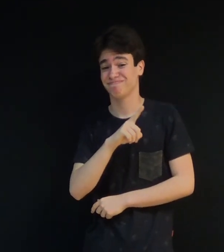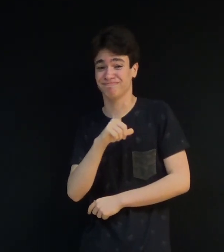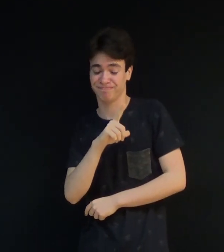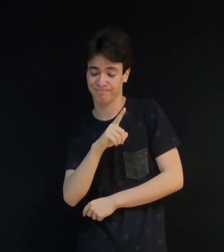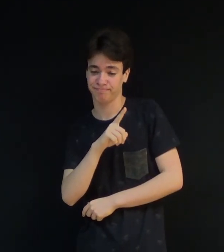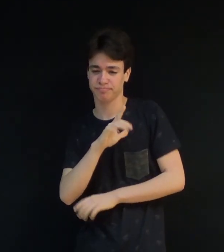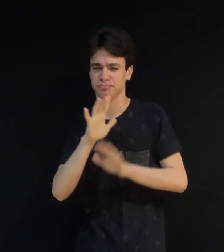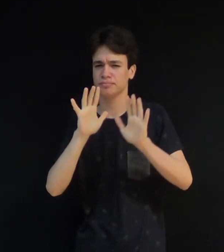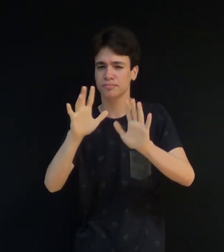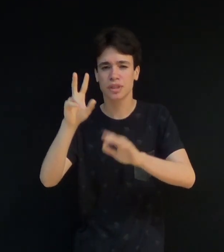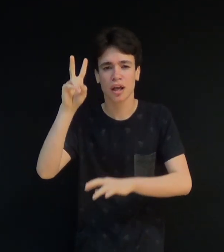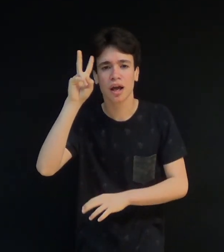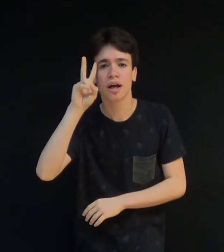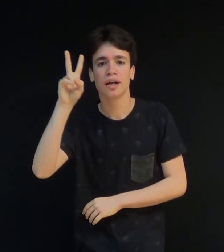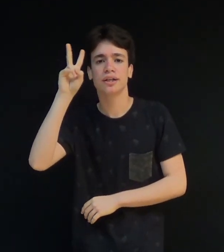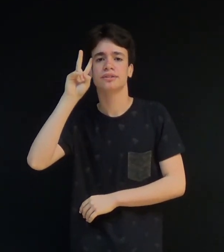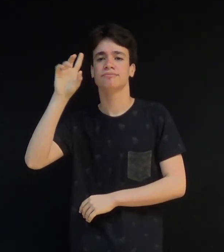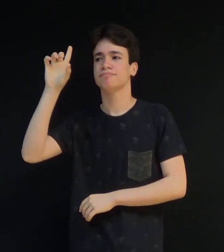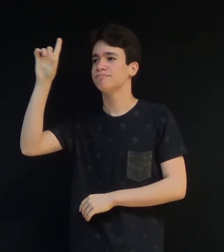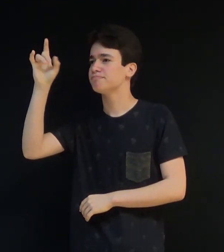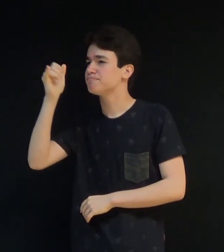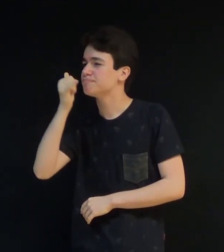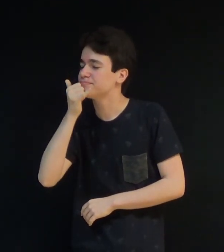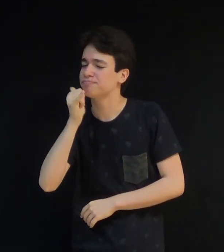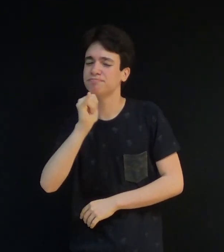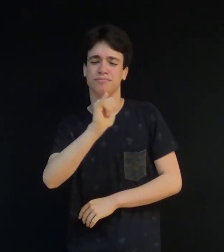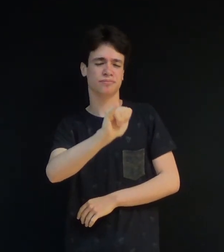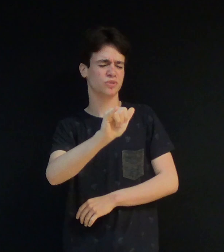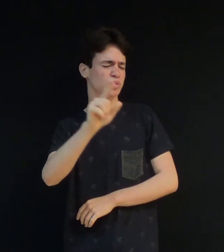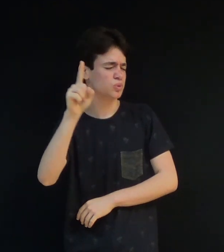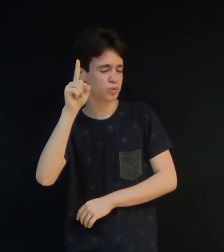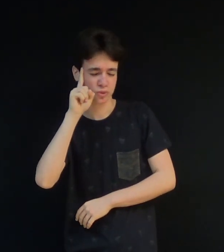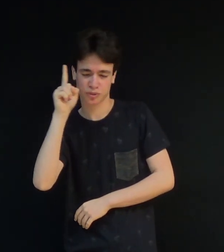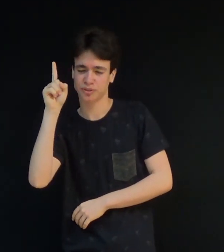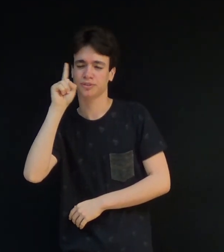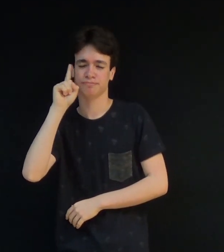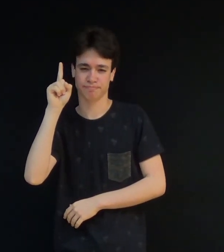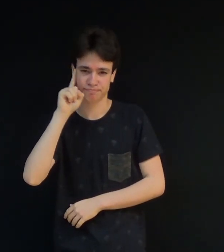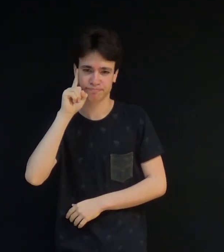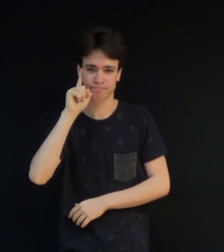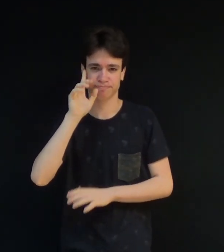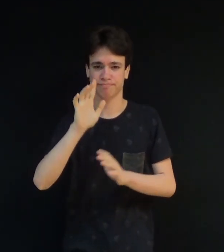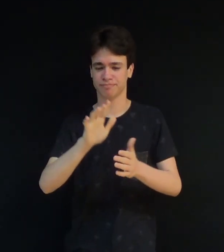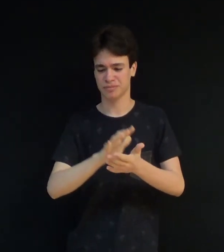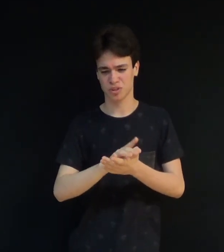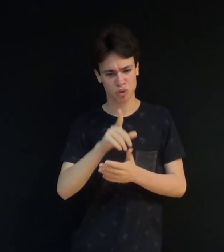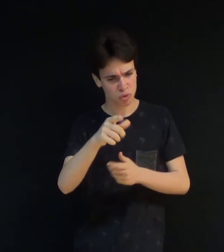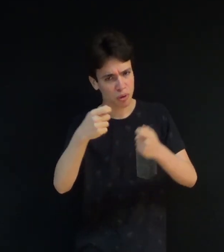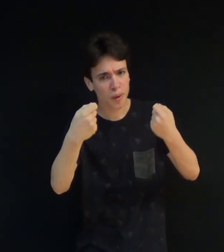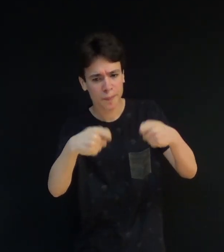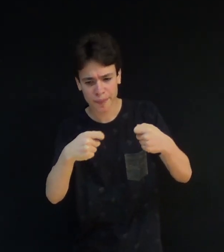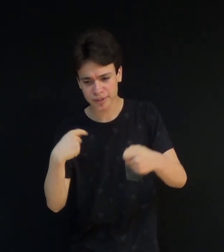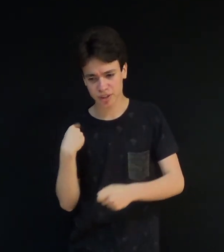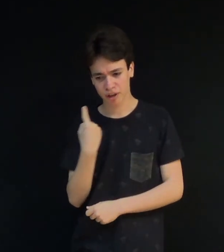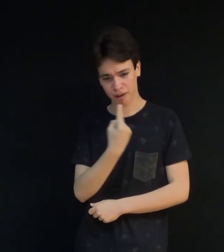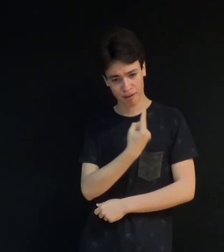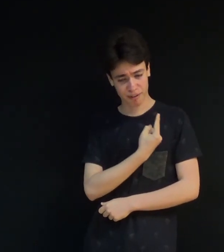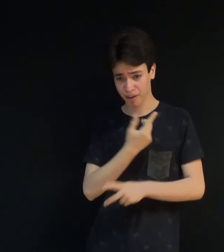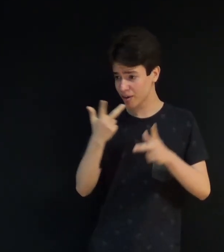Lembre-se que Deus perdoa suas ofensas todos os dias. Não deveria ser a mesma atitude nossa aqui na terra para com o nosso